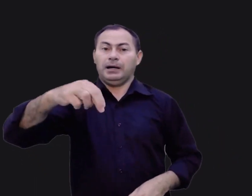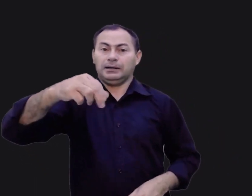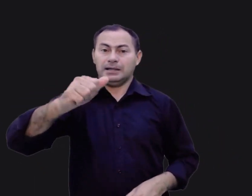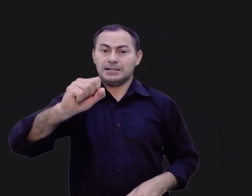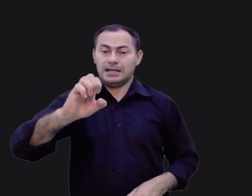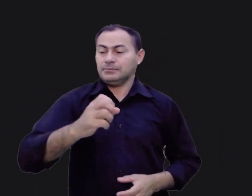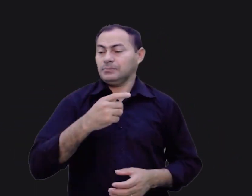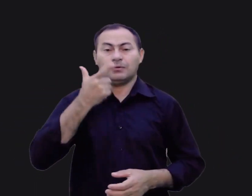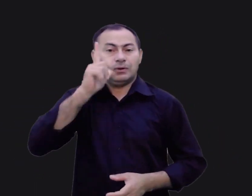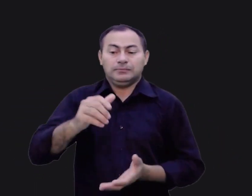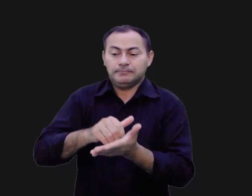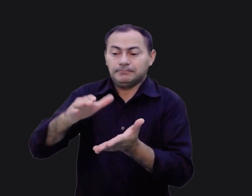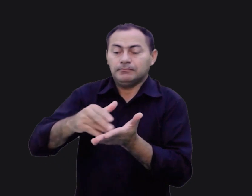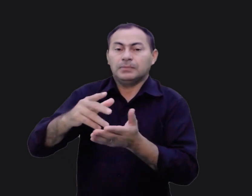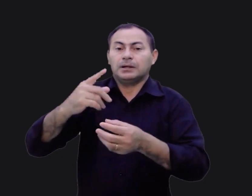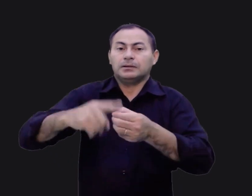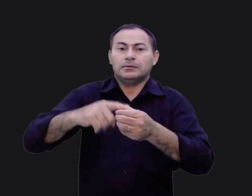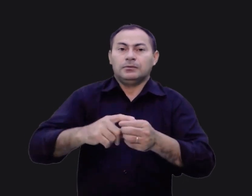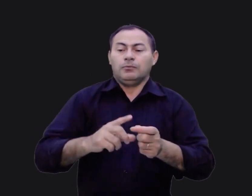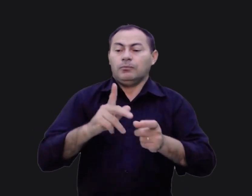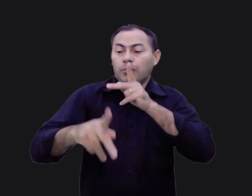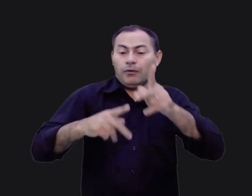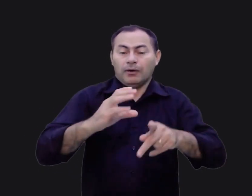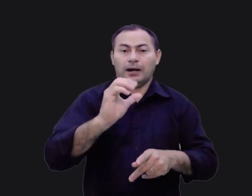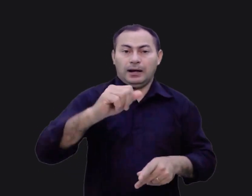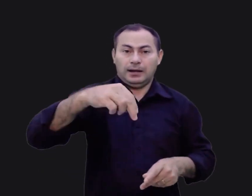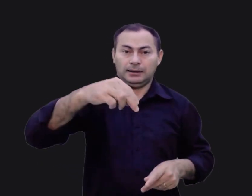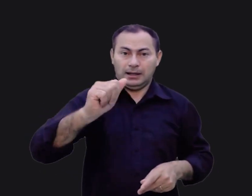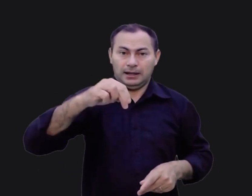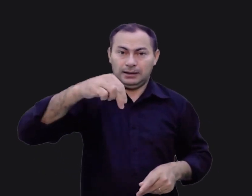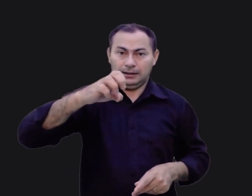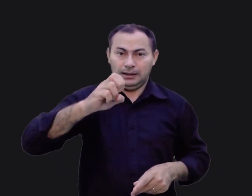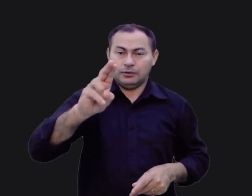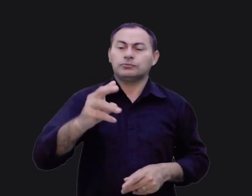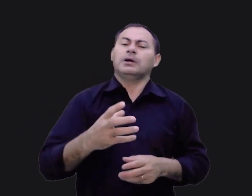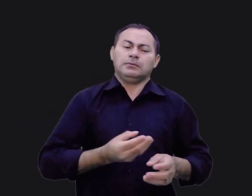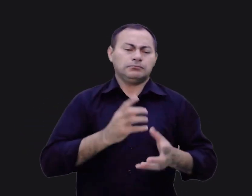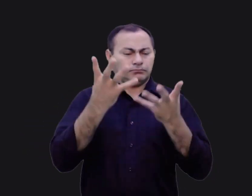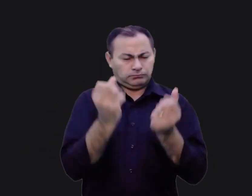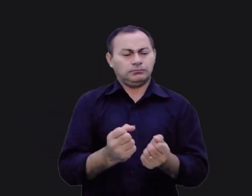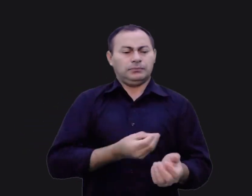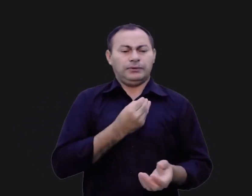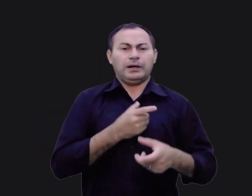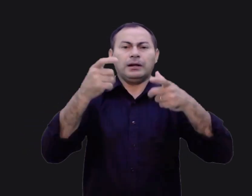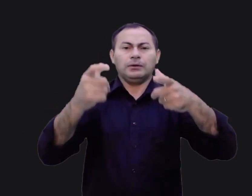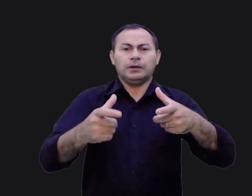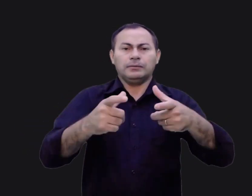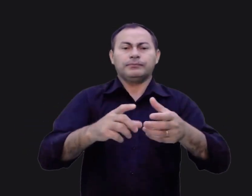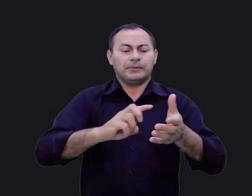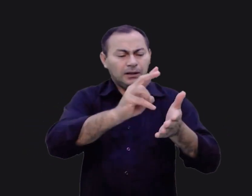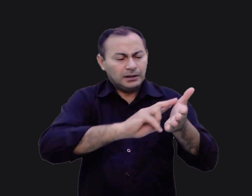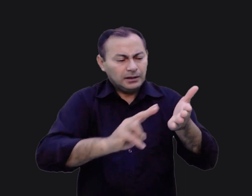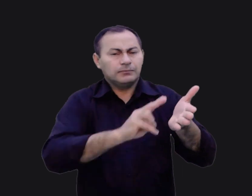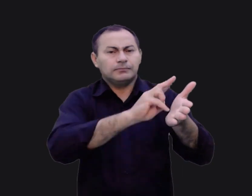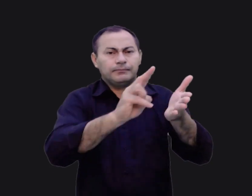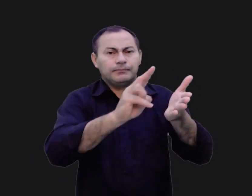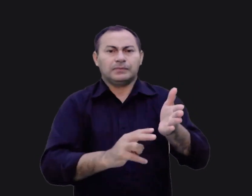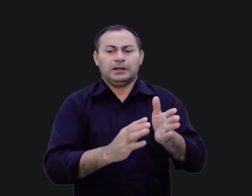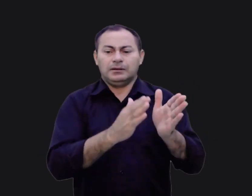expulsar os habitantes daquelas cidades, pois os cananeus estavam decididos a viver naquela região. É isso que lemos repetidas vezes